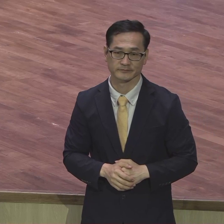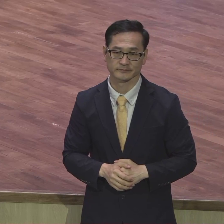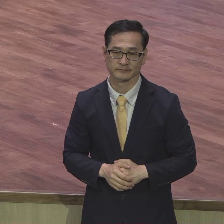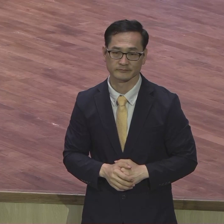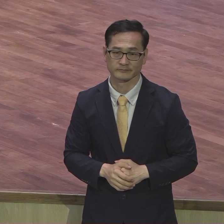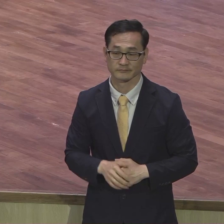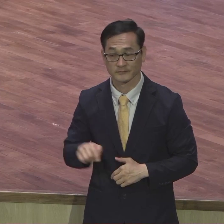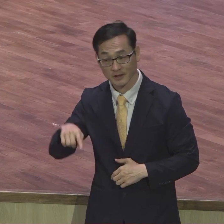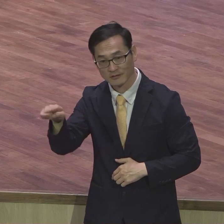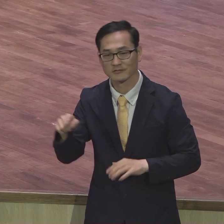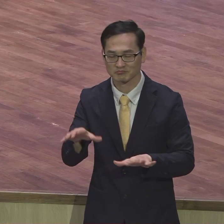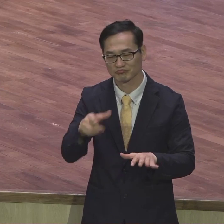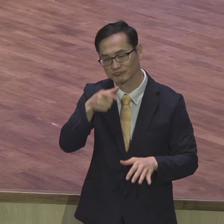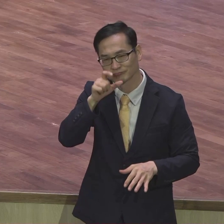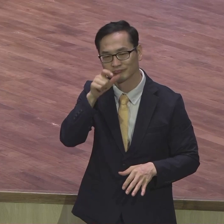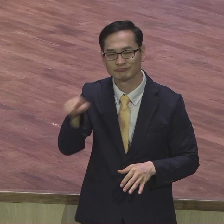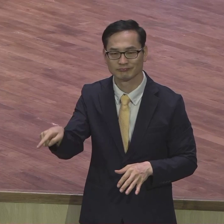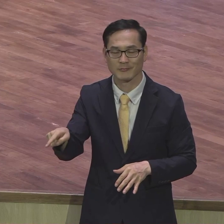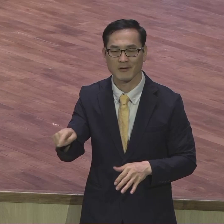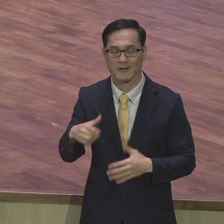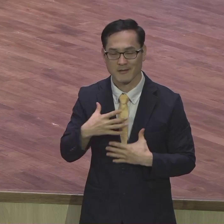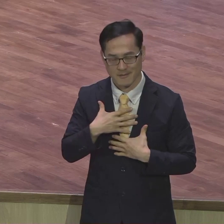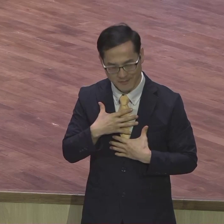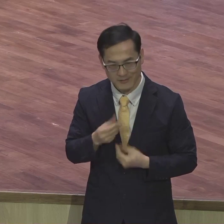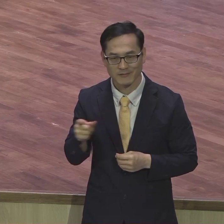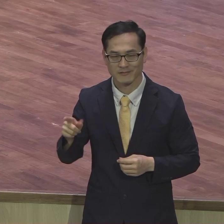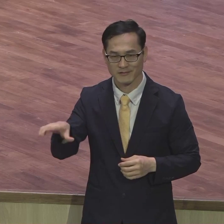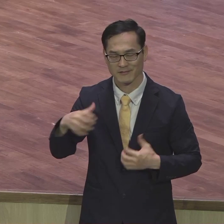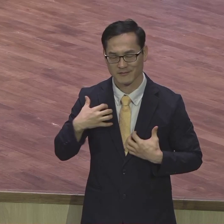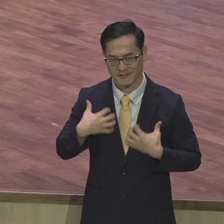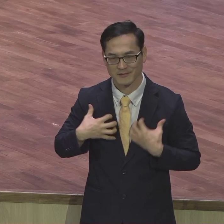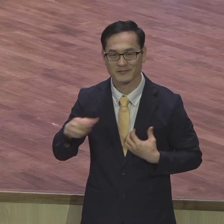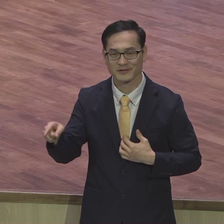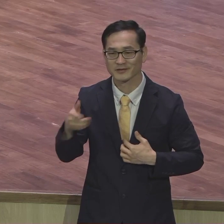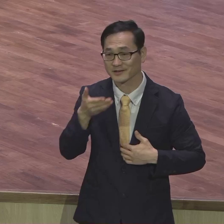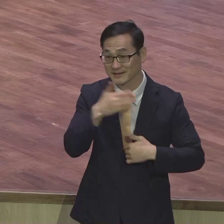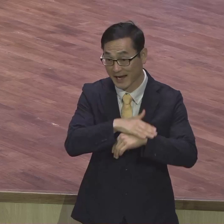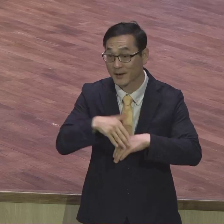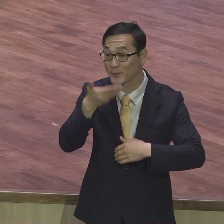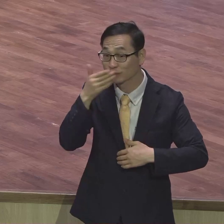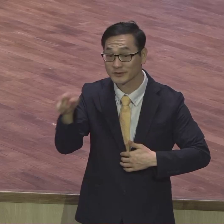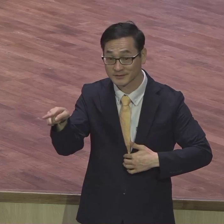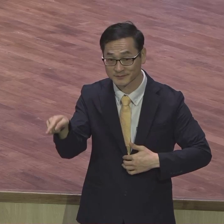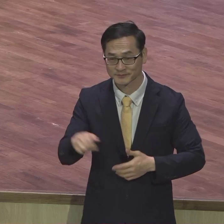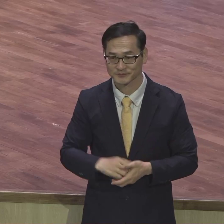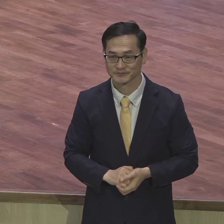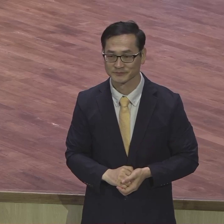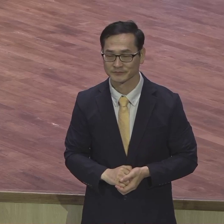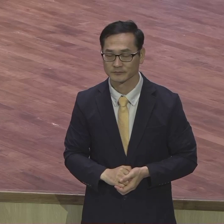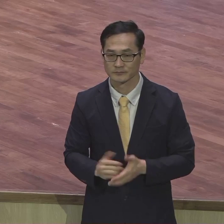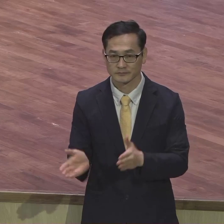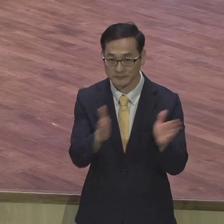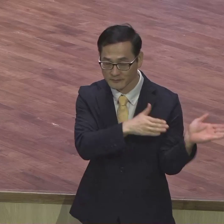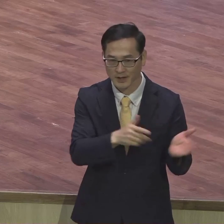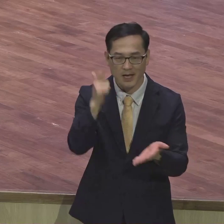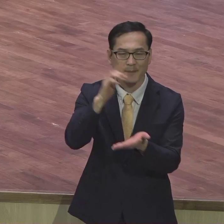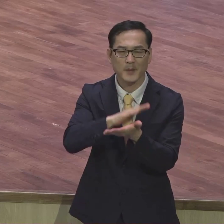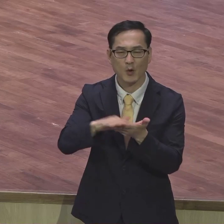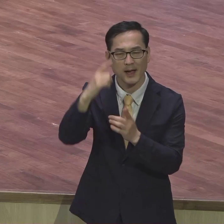현장을 보신데 빗물 식수와 준공식을 하고 또 하나 평화 기념식이라고 이제 2차